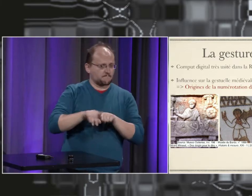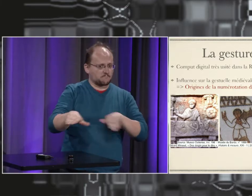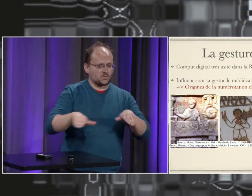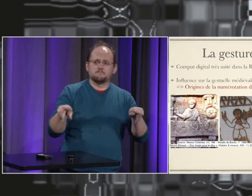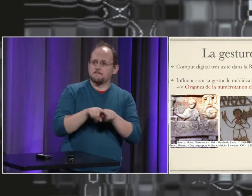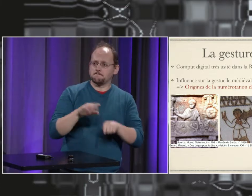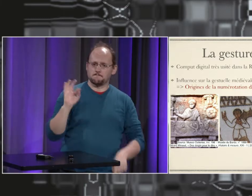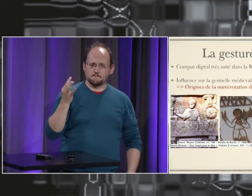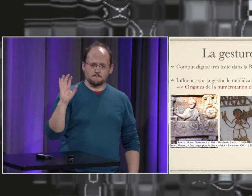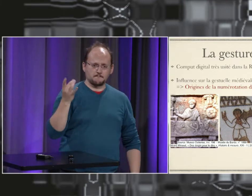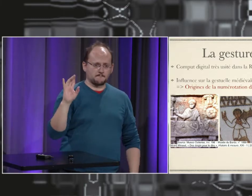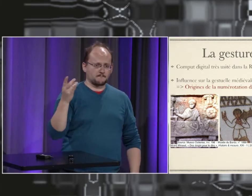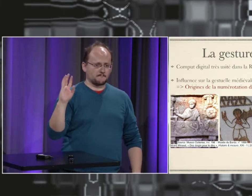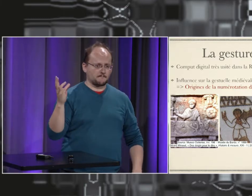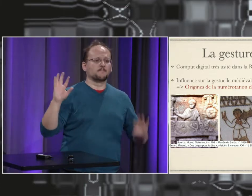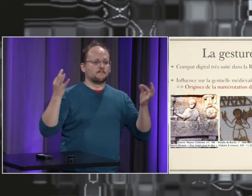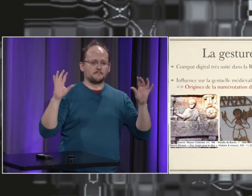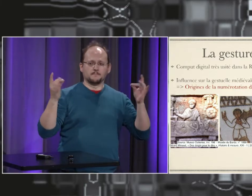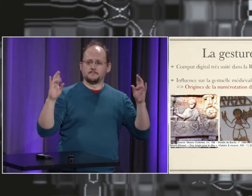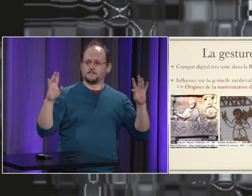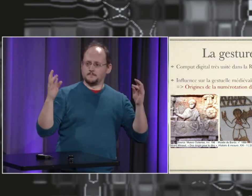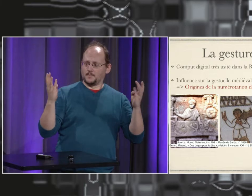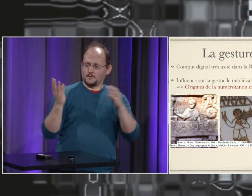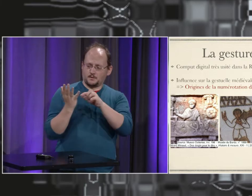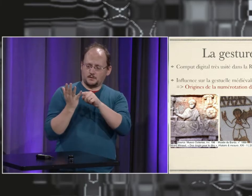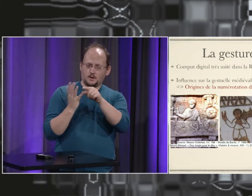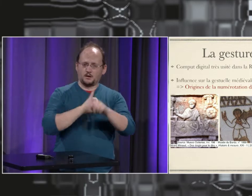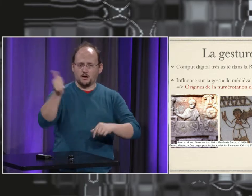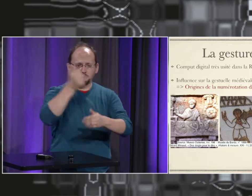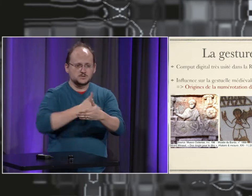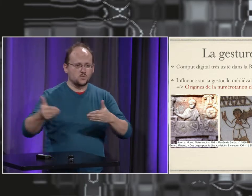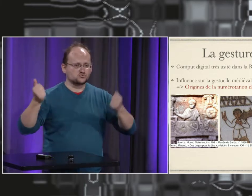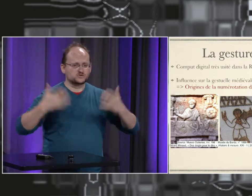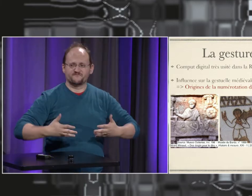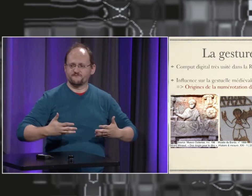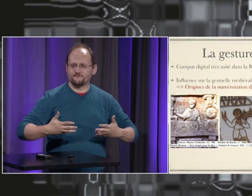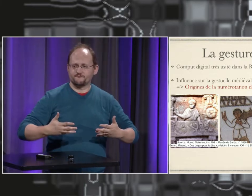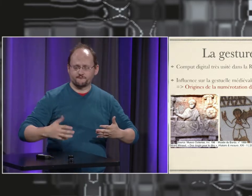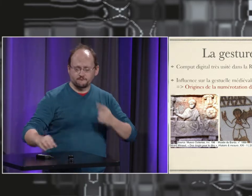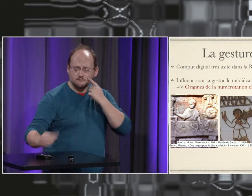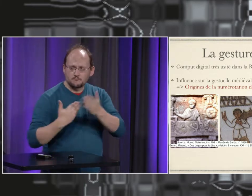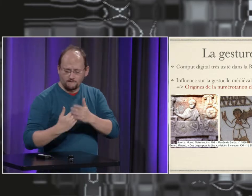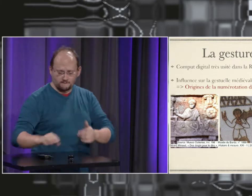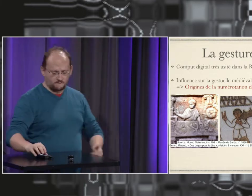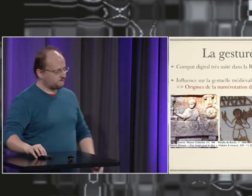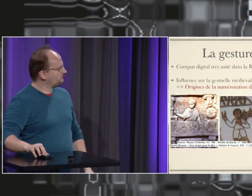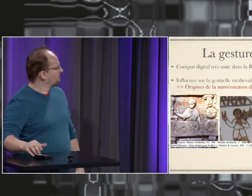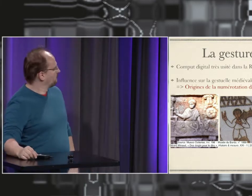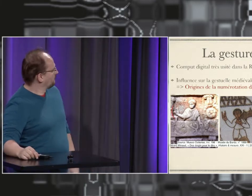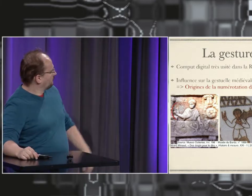une seule main et en fait chez les Romains on faisait la numération avec une seule main en manière symétrique jusqu'à un million